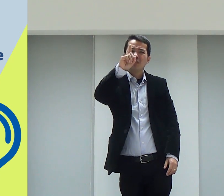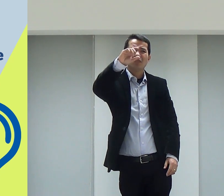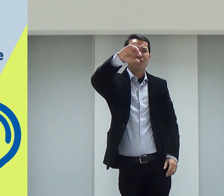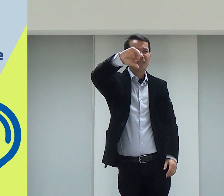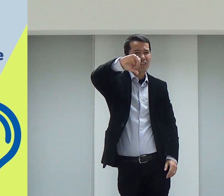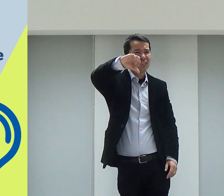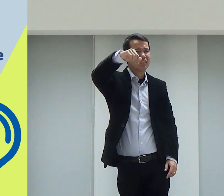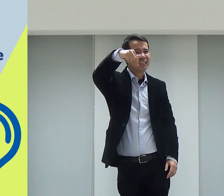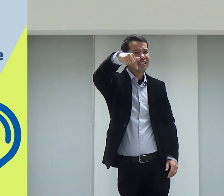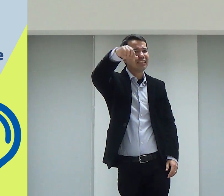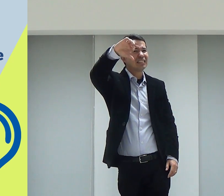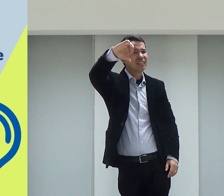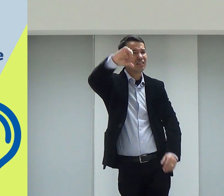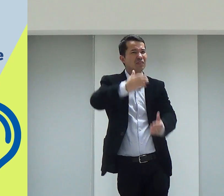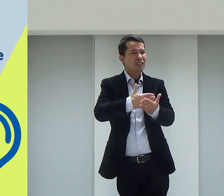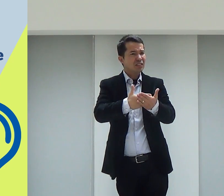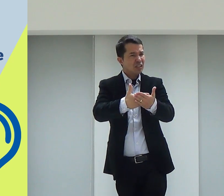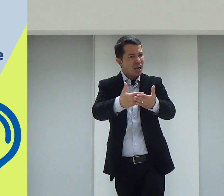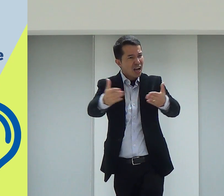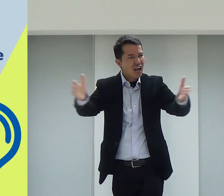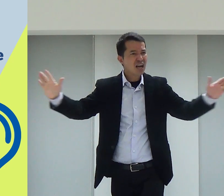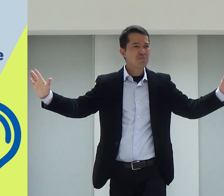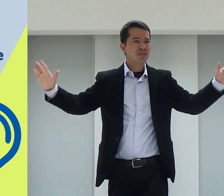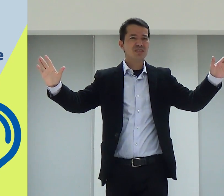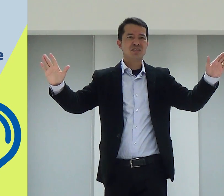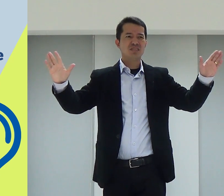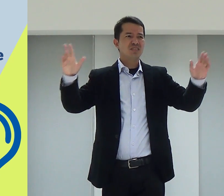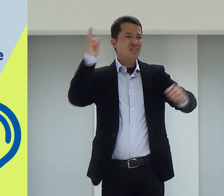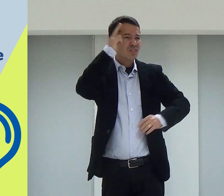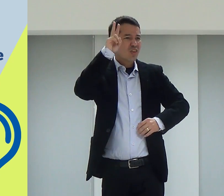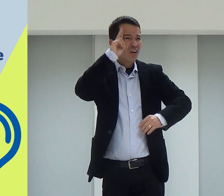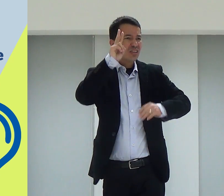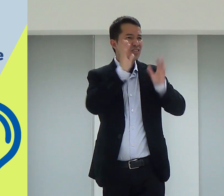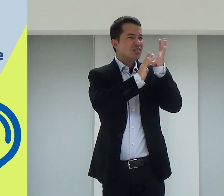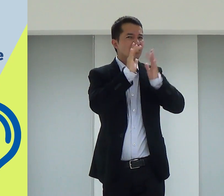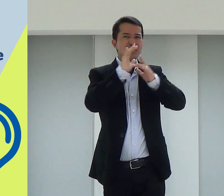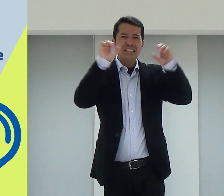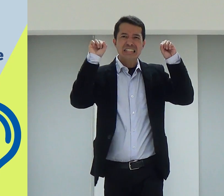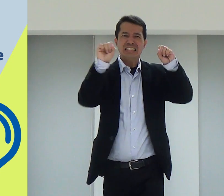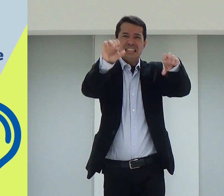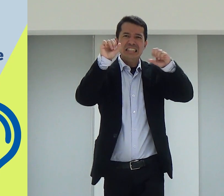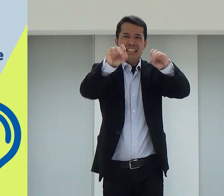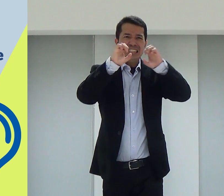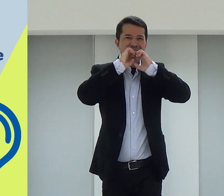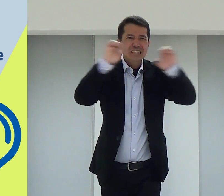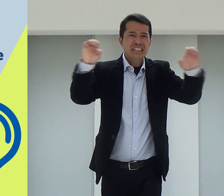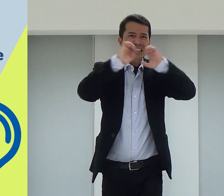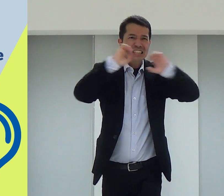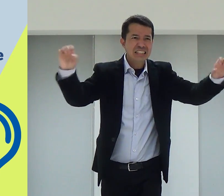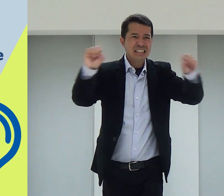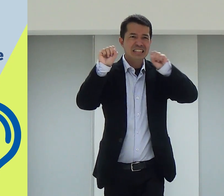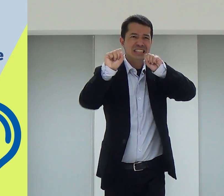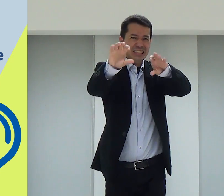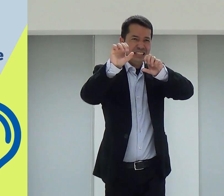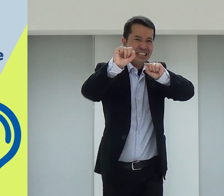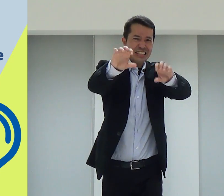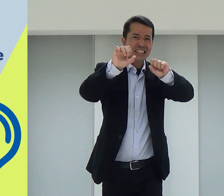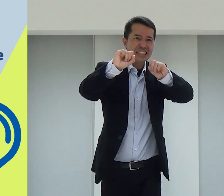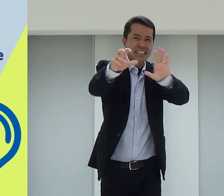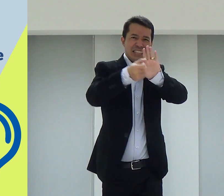Só em 1979 que começou esse ministério, essa história dos surdos serem evangelizados